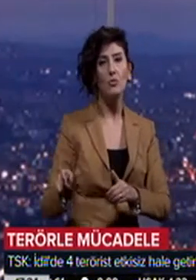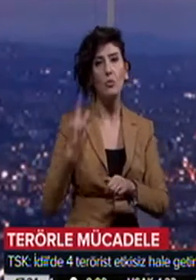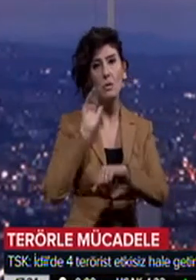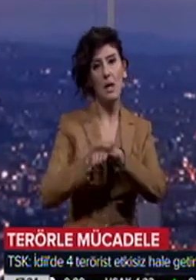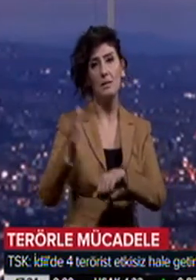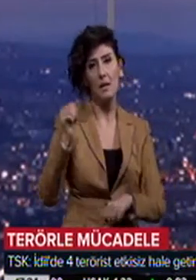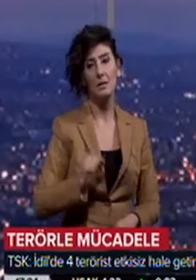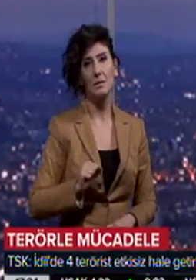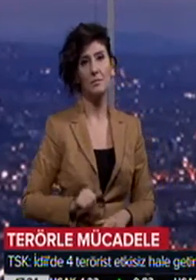alındı.